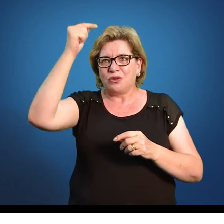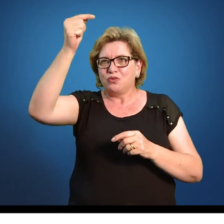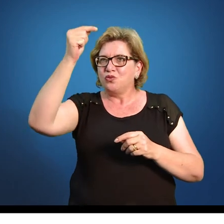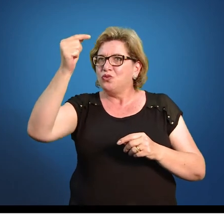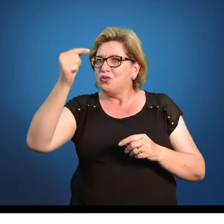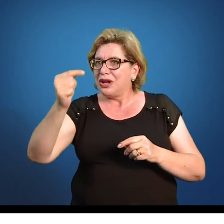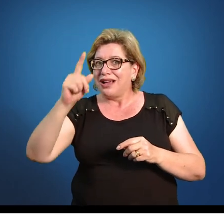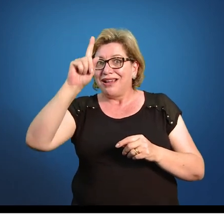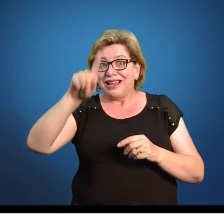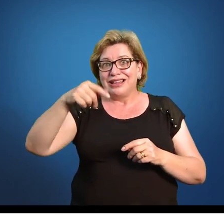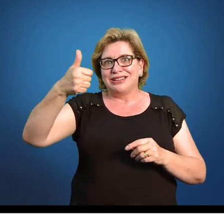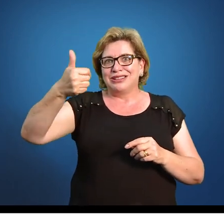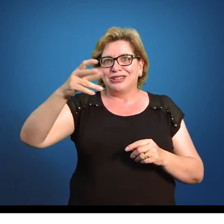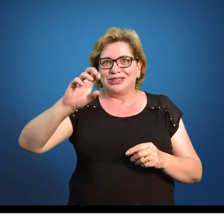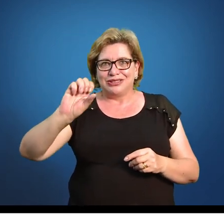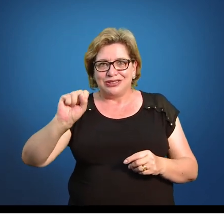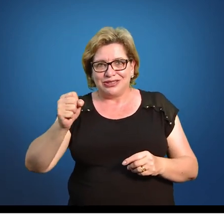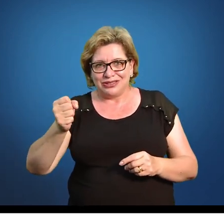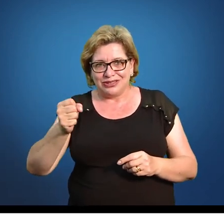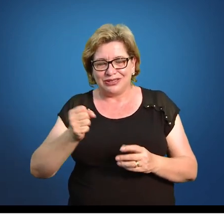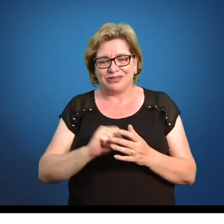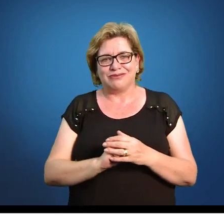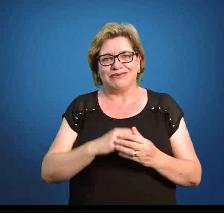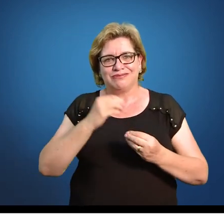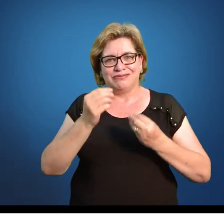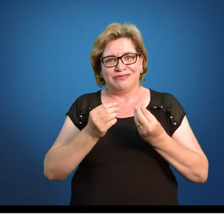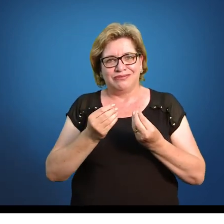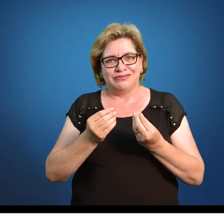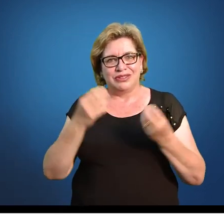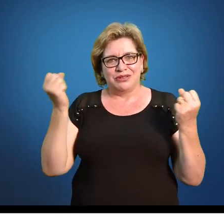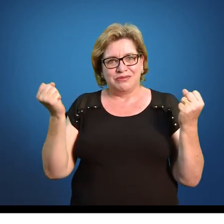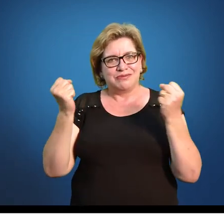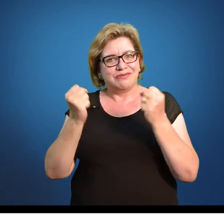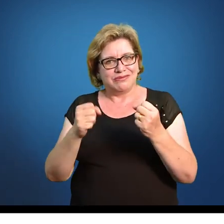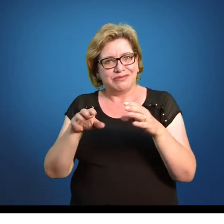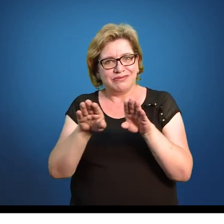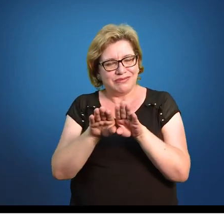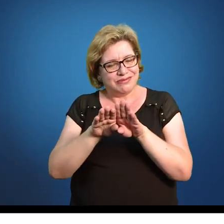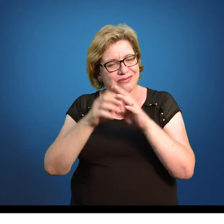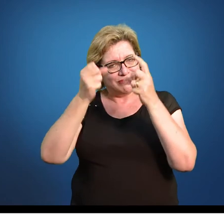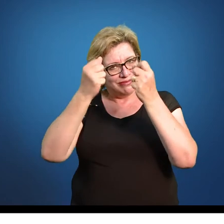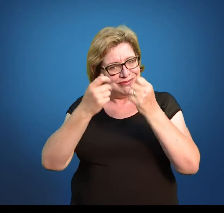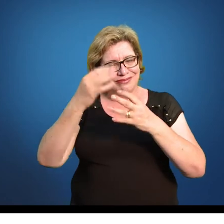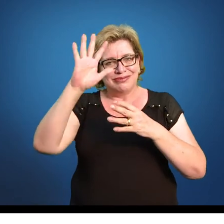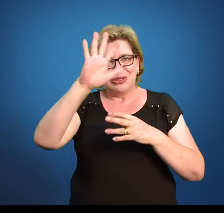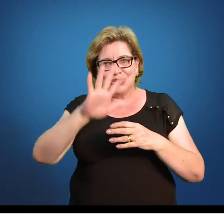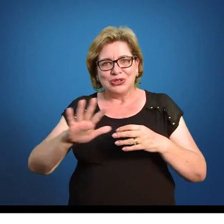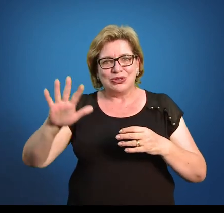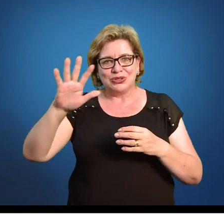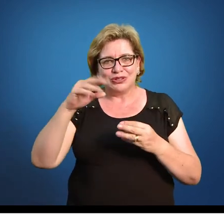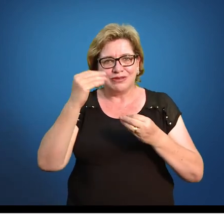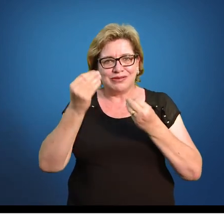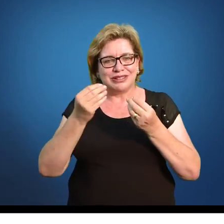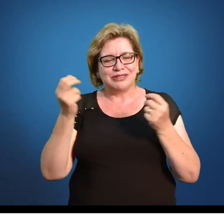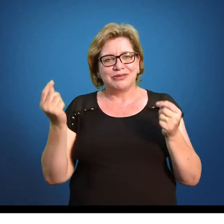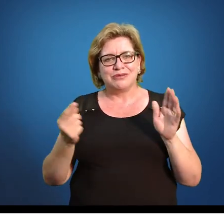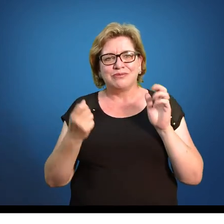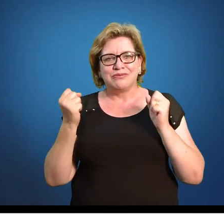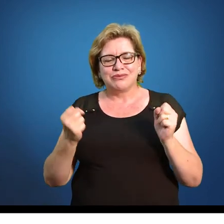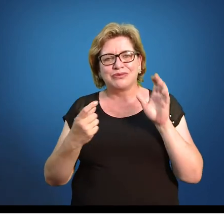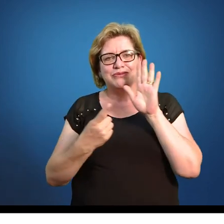Então, agora eu não preciso falar só do 3. Eu posso falar de todo mundo. Eu posso falar o seguinte.